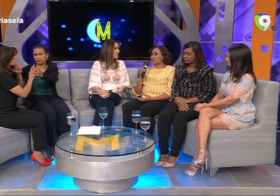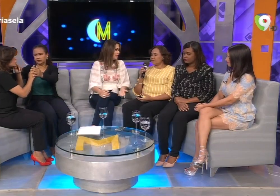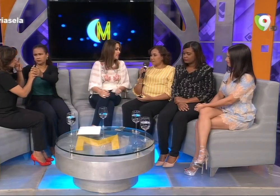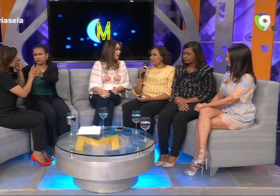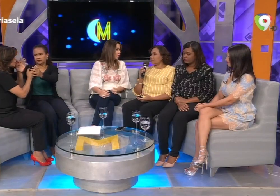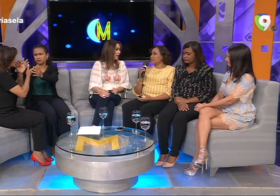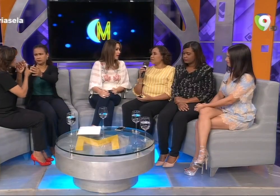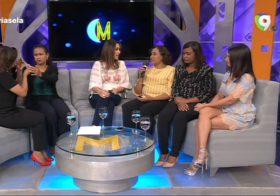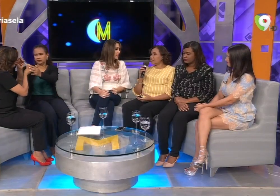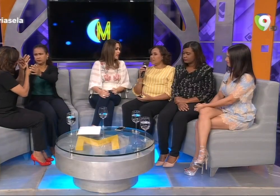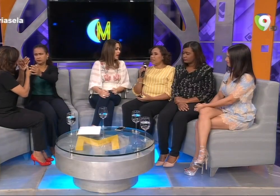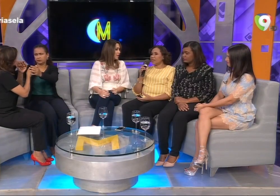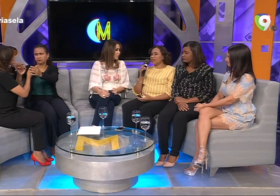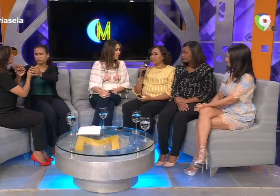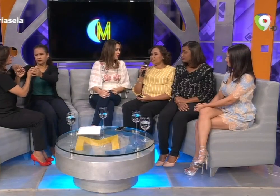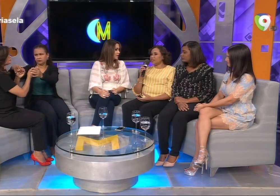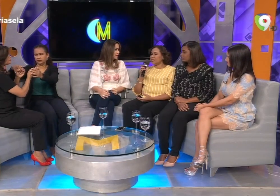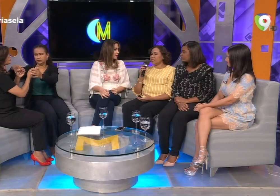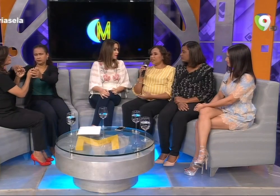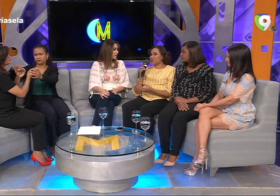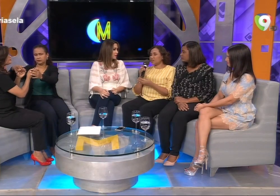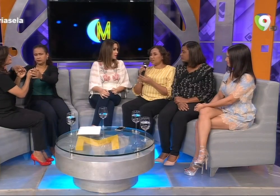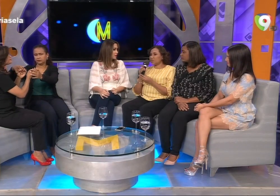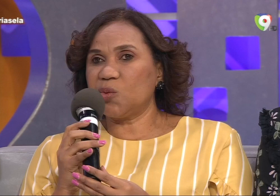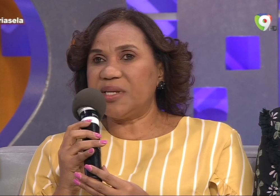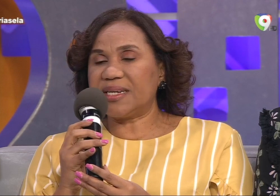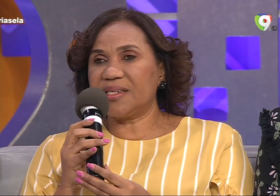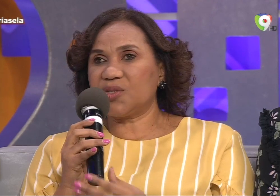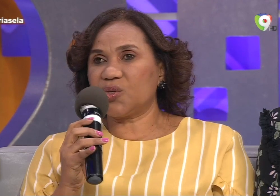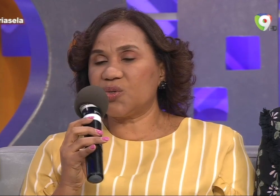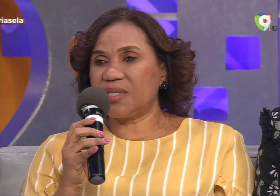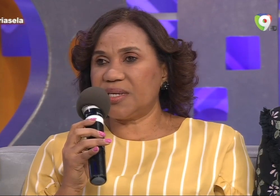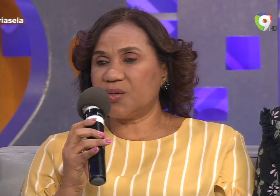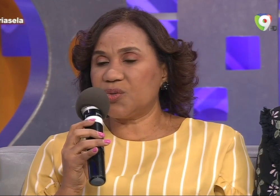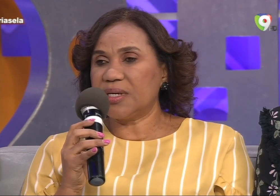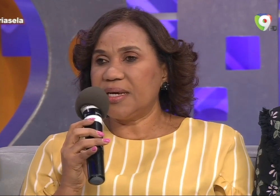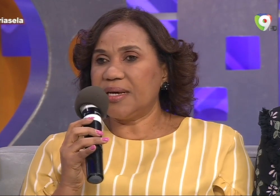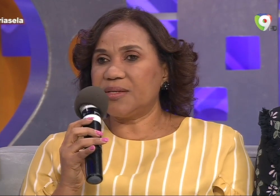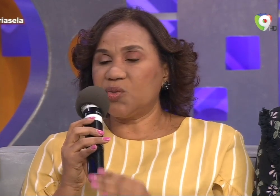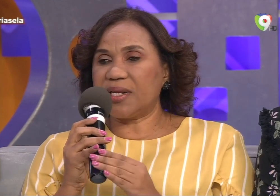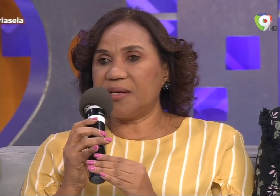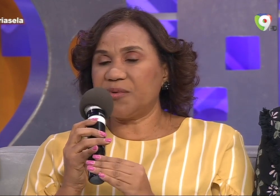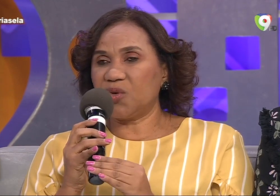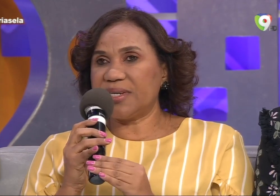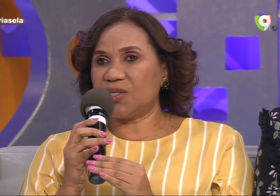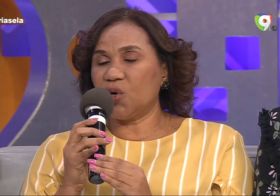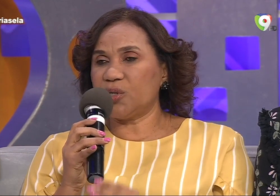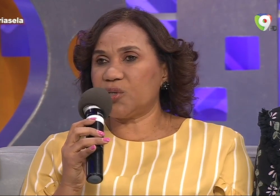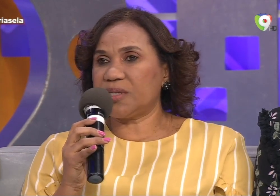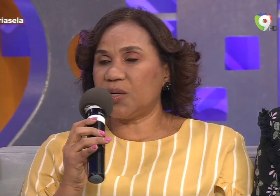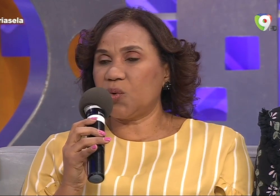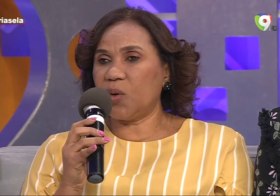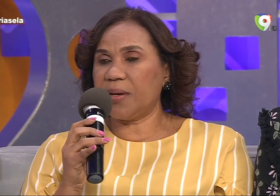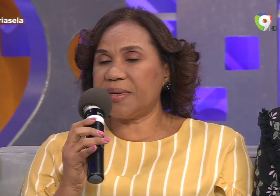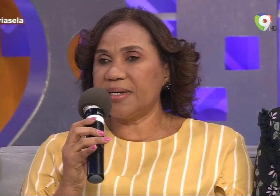que necesite ayuda si a las si la asociación dominicana de sordos ciegos es su teléfono es 809